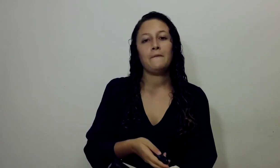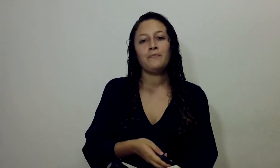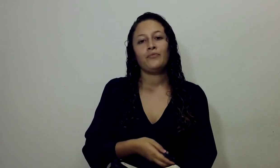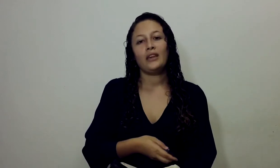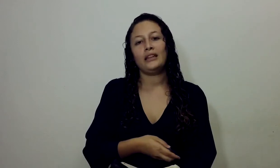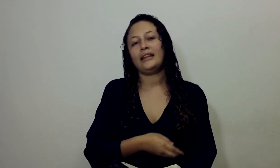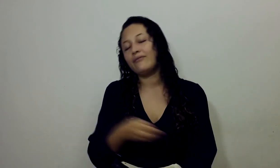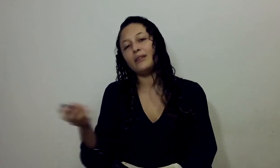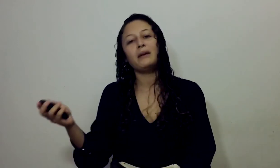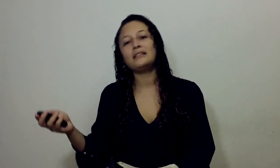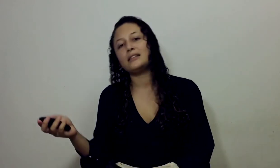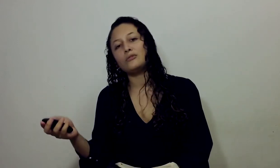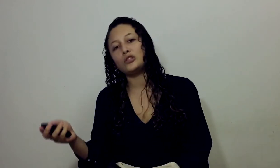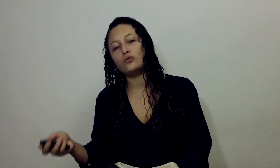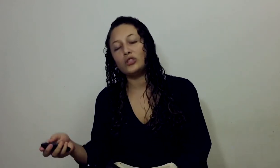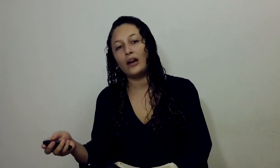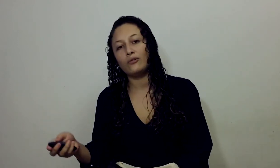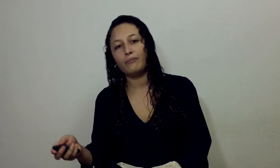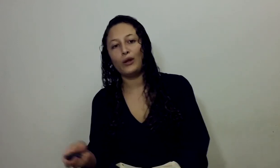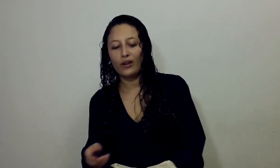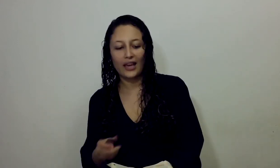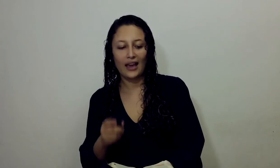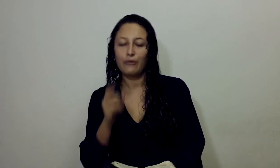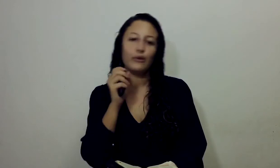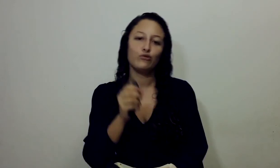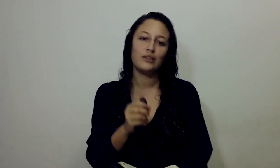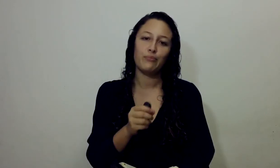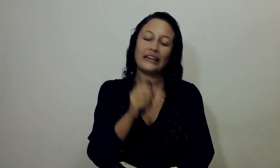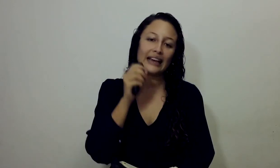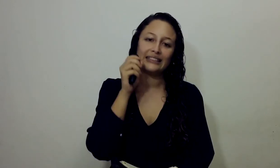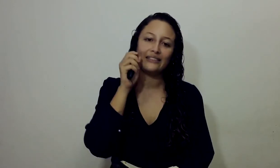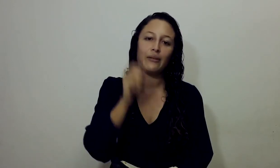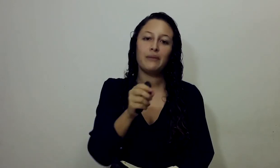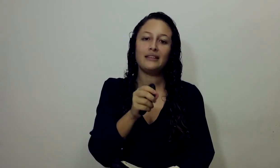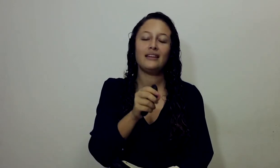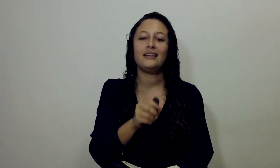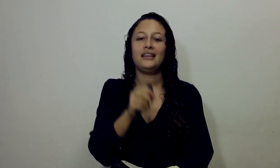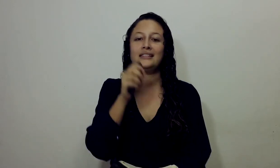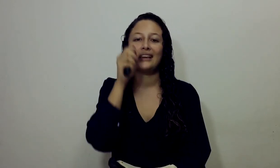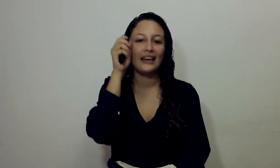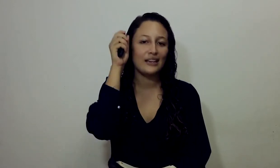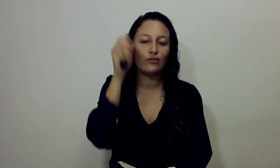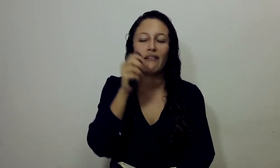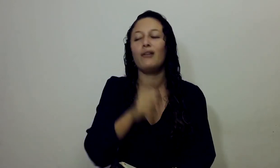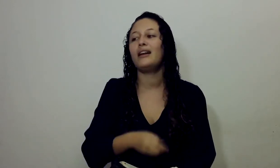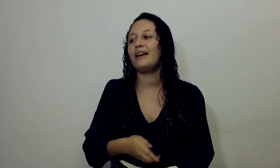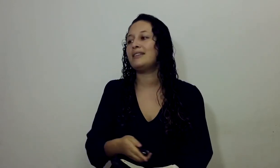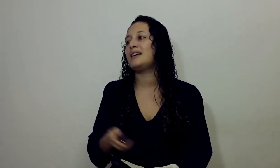Hablando De la profecía Que tantas veces Hemos escuchado Pero que A mí me gusta Porque así Se repite Y se